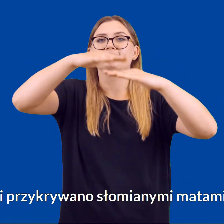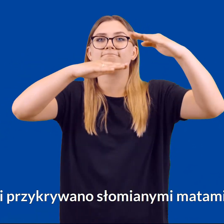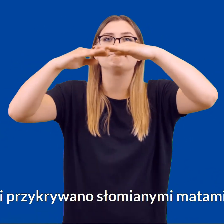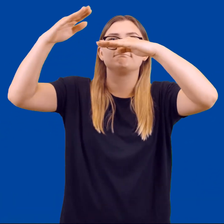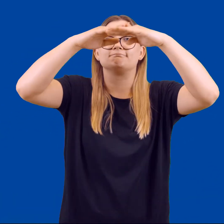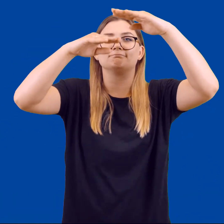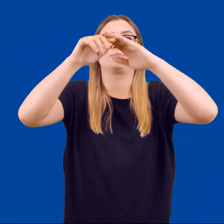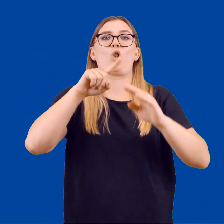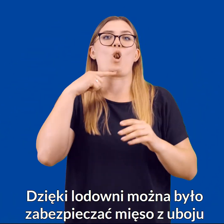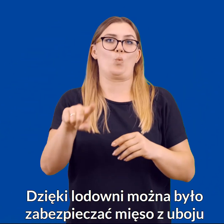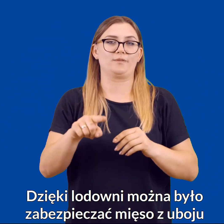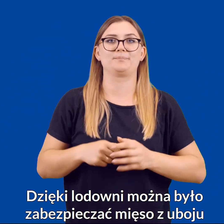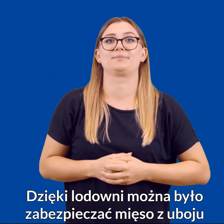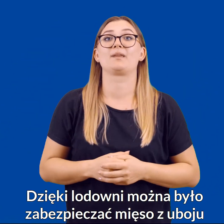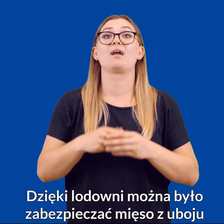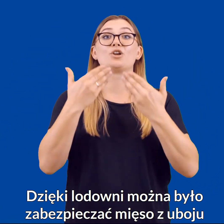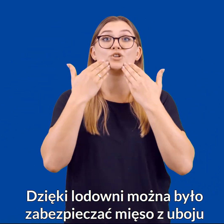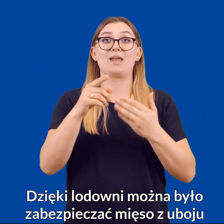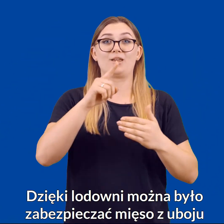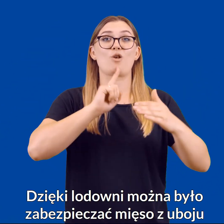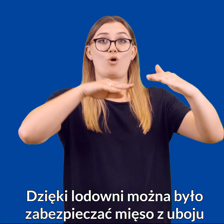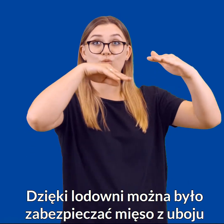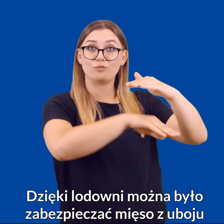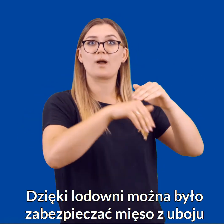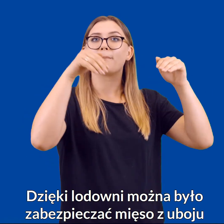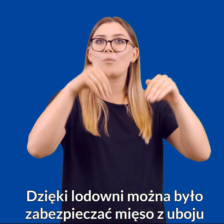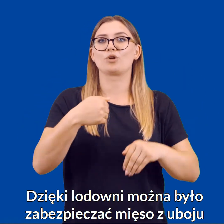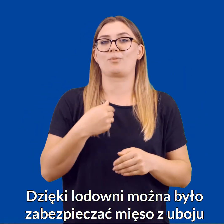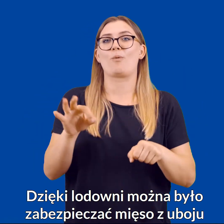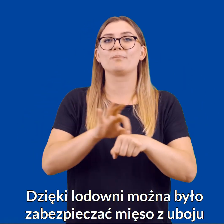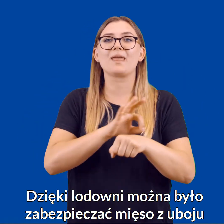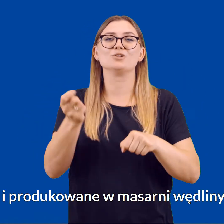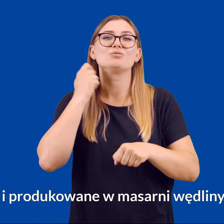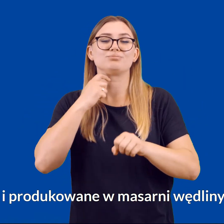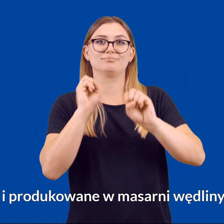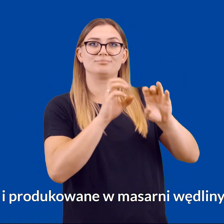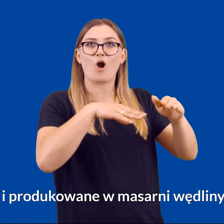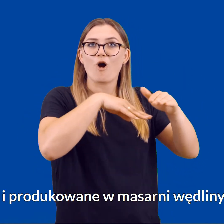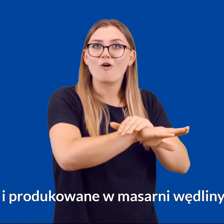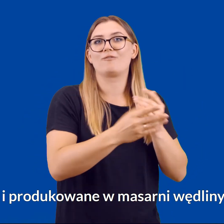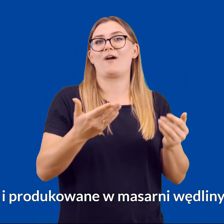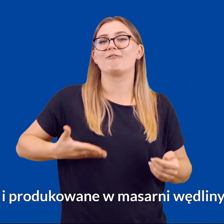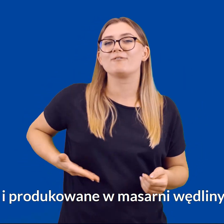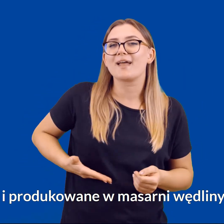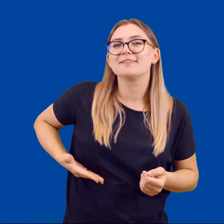matami. Dzięki lodowni można było zabezpieczać mięso z uboju i produkowane w masarni wędliny.